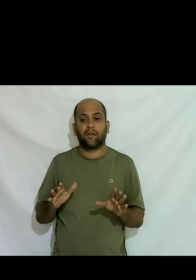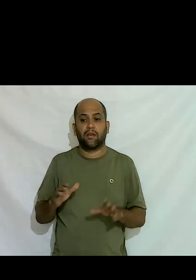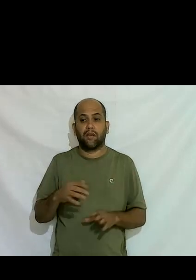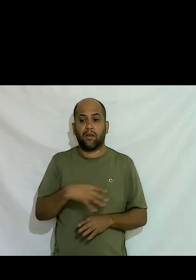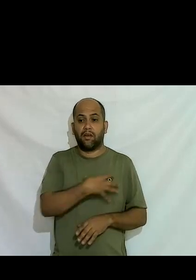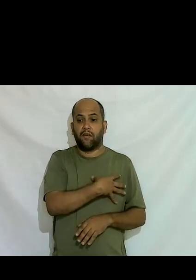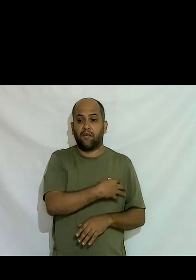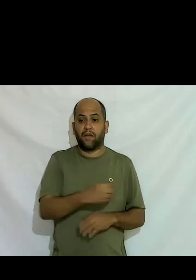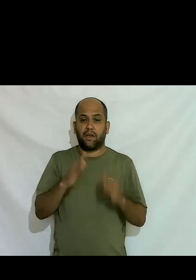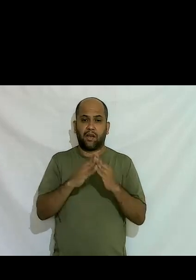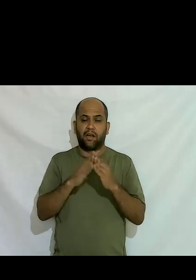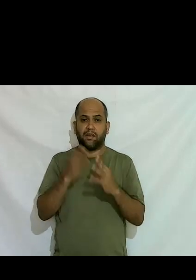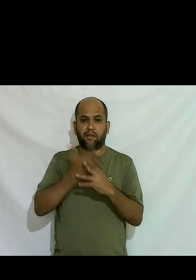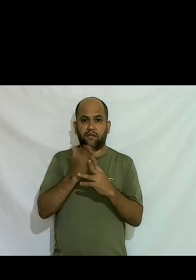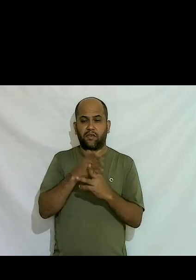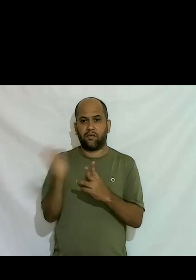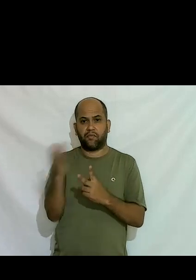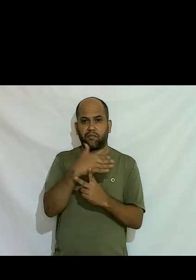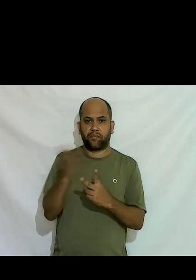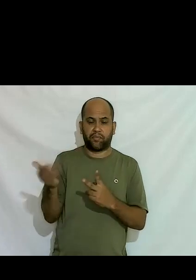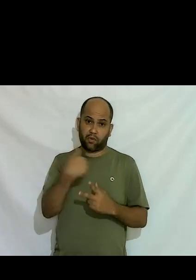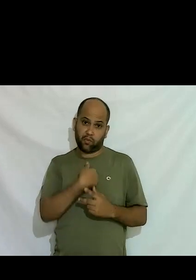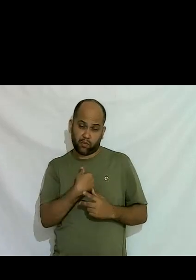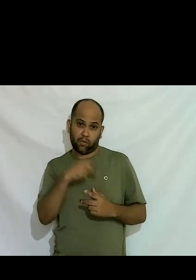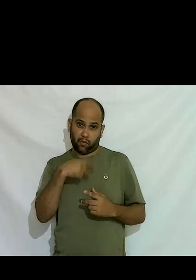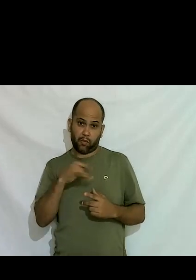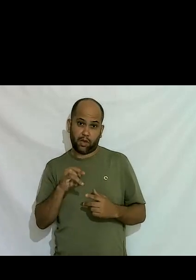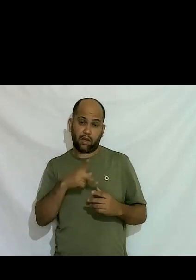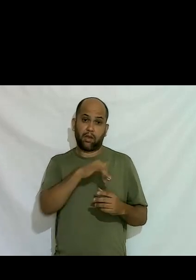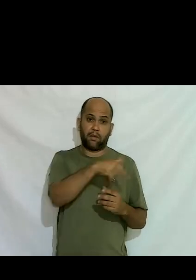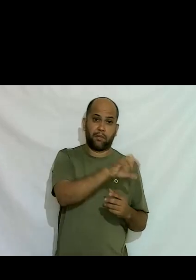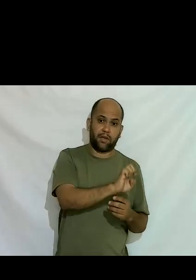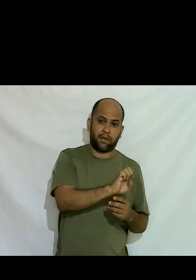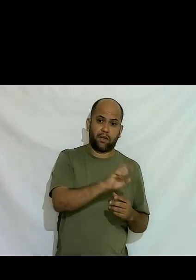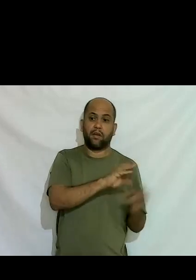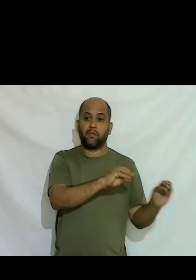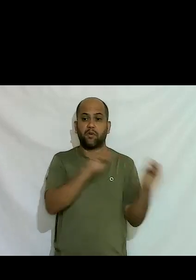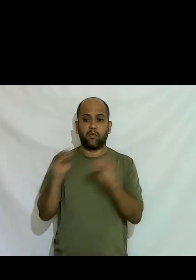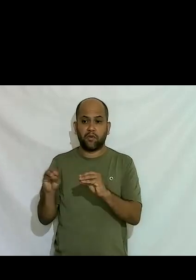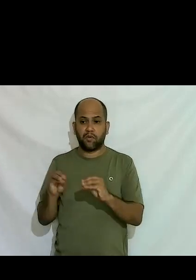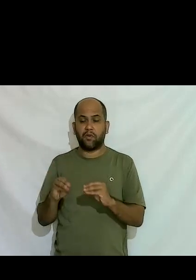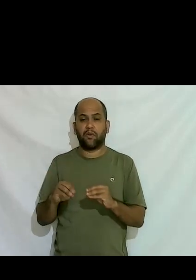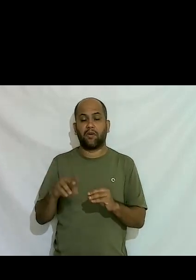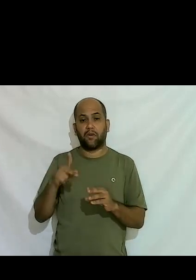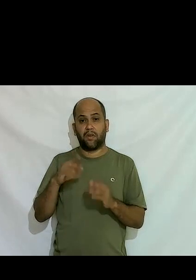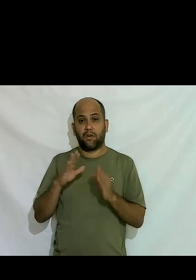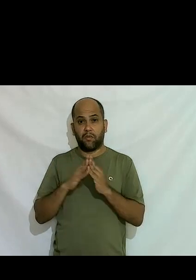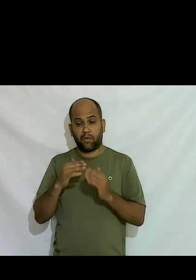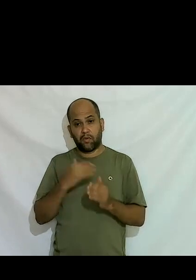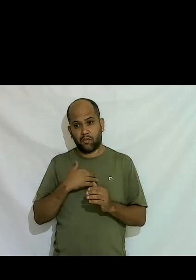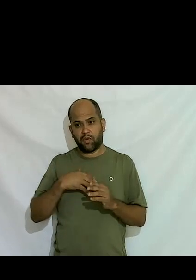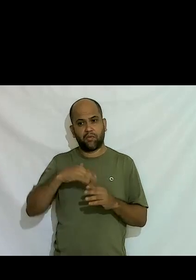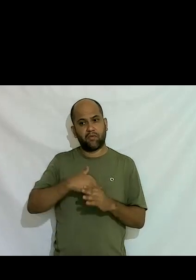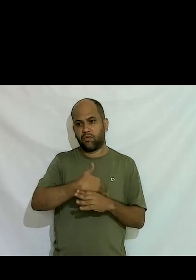morando meio comigo e meio com a mãe até os 13 anos depois ela veio morar comigo definitivamente e ficou até